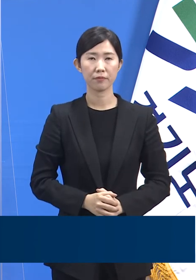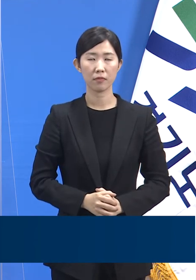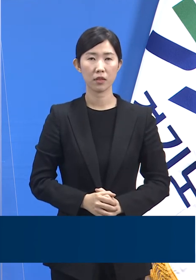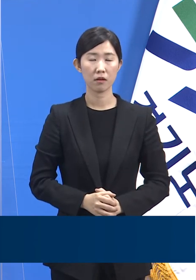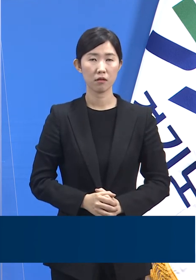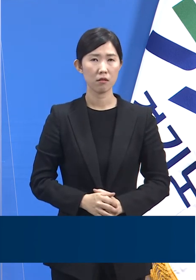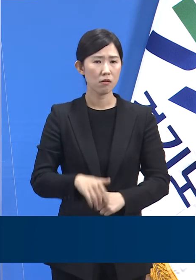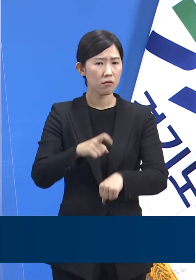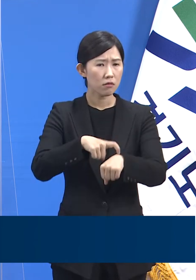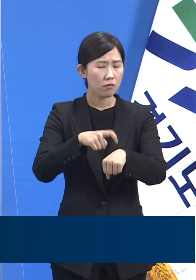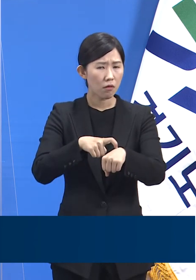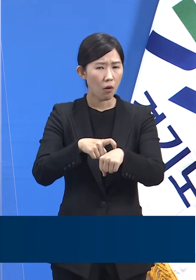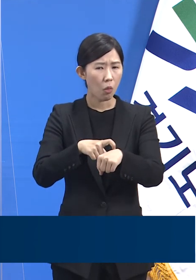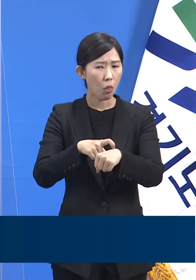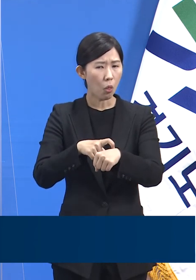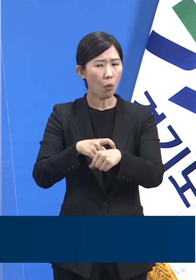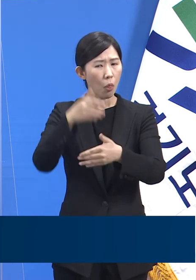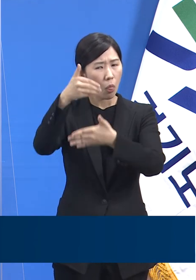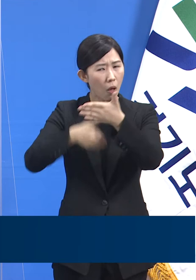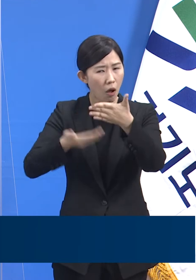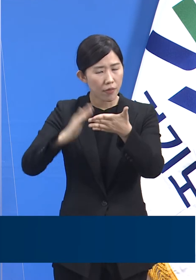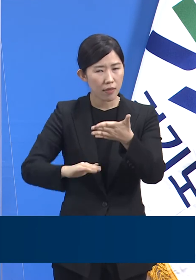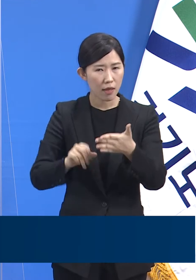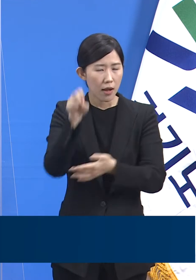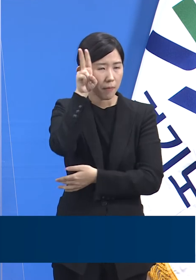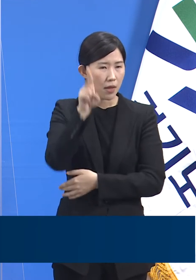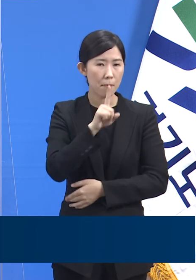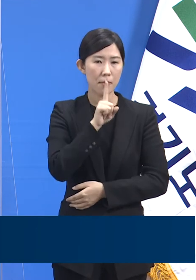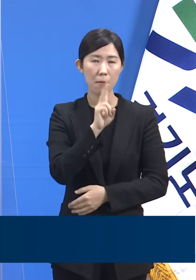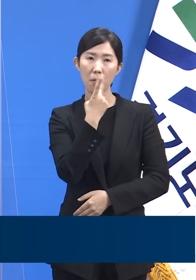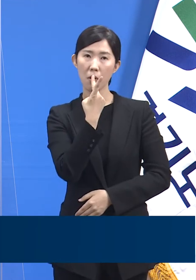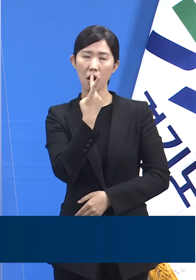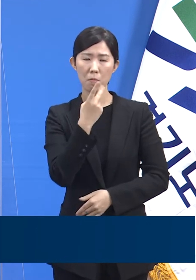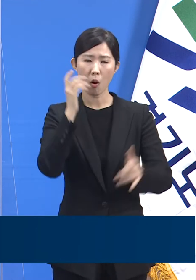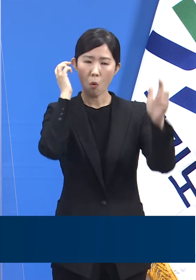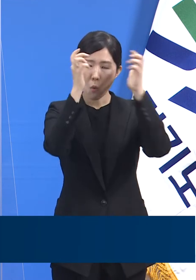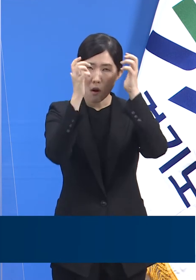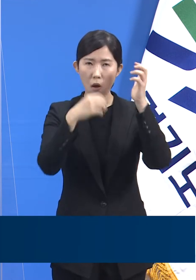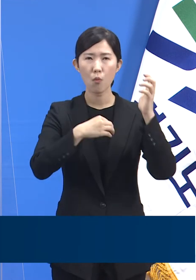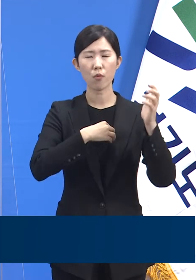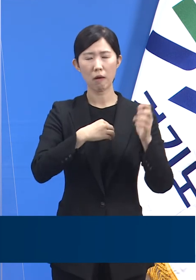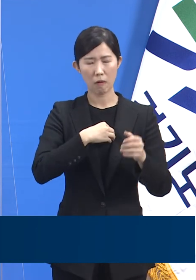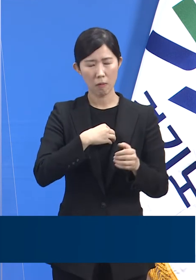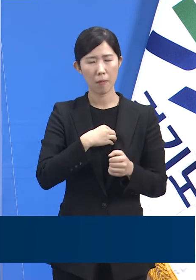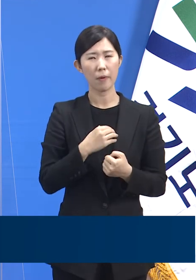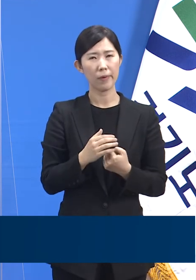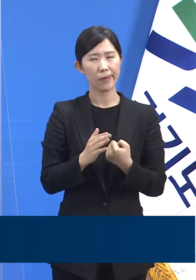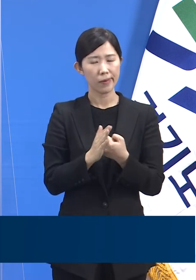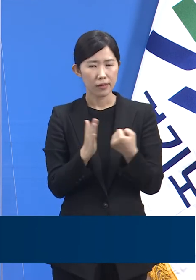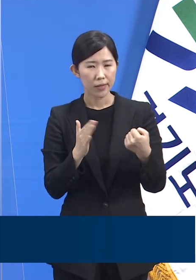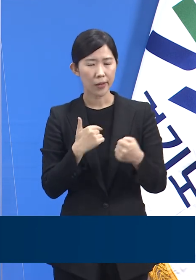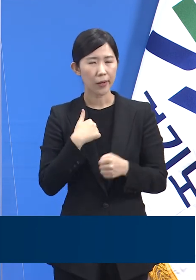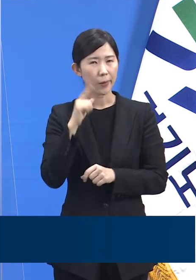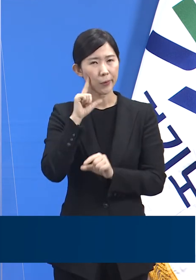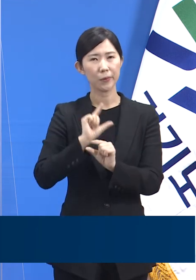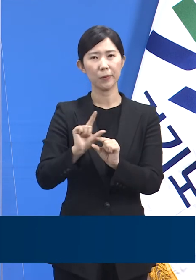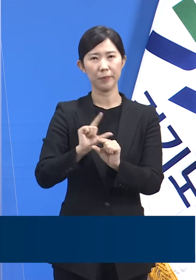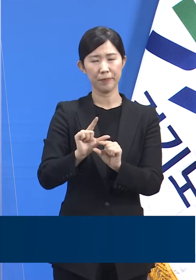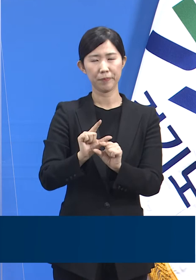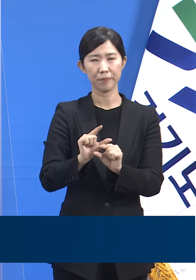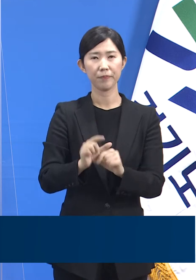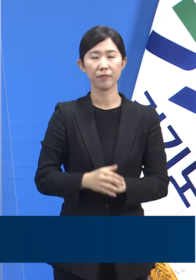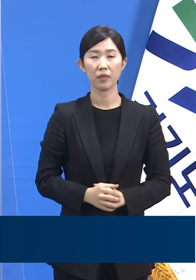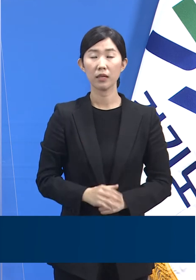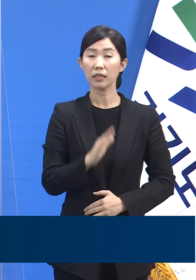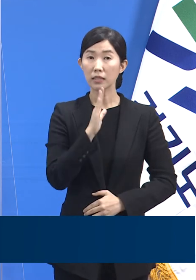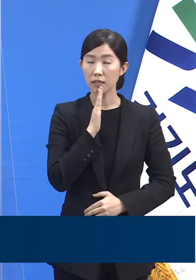갑자기 변경하게 되면 오히려 더 혼란을 가중할 것에 대한 고려도 있었습니다. 실제